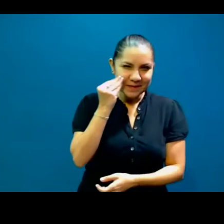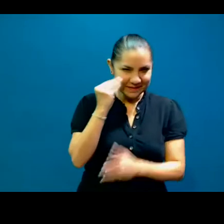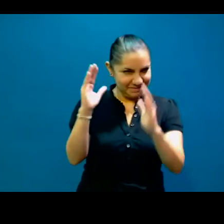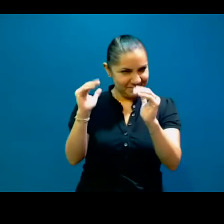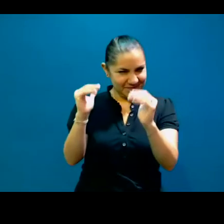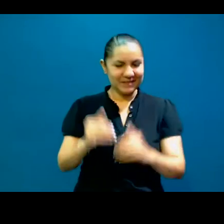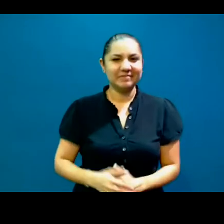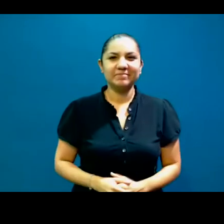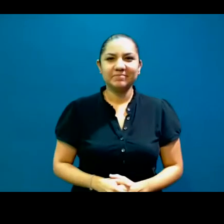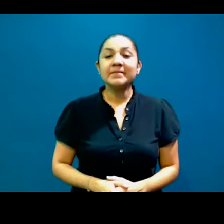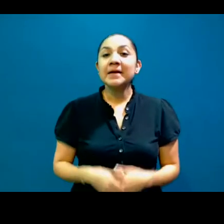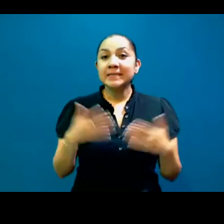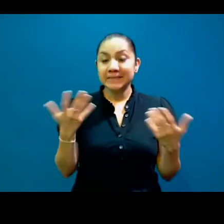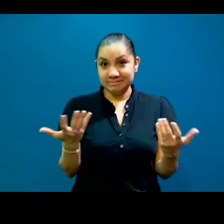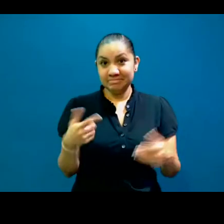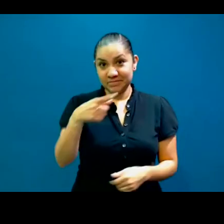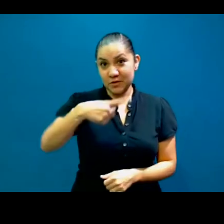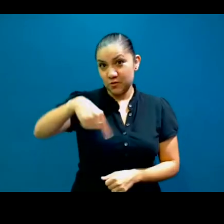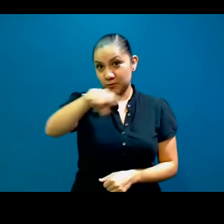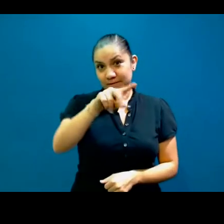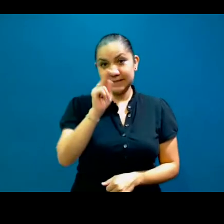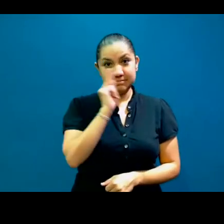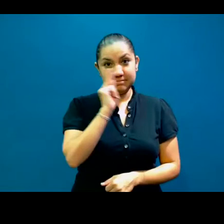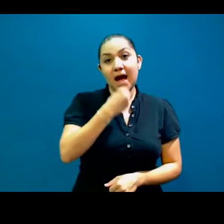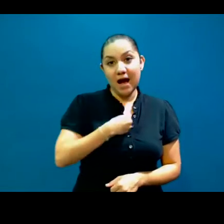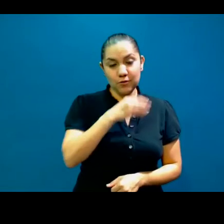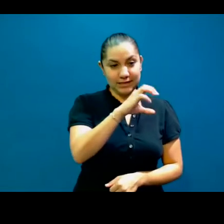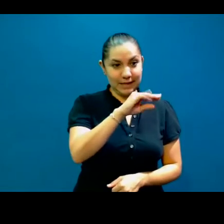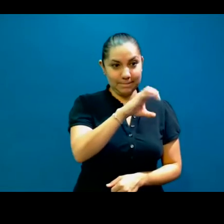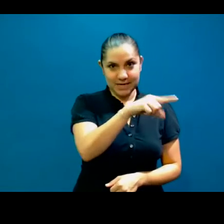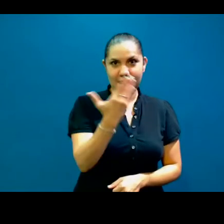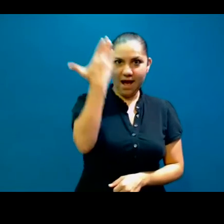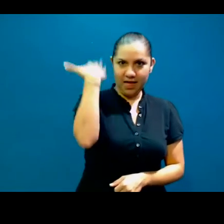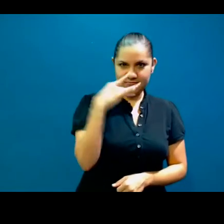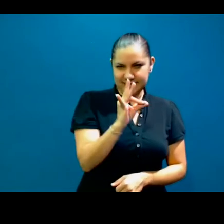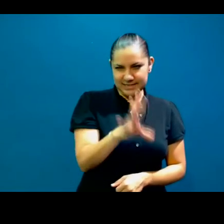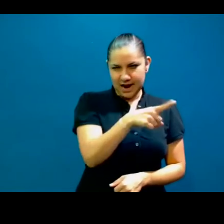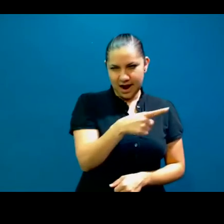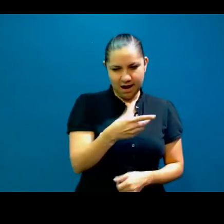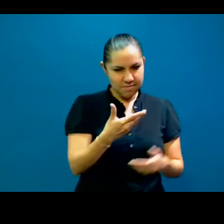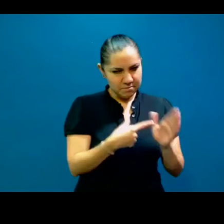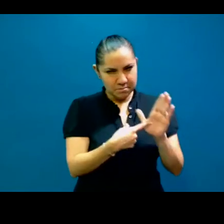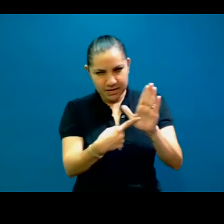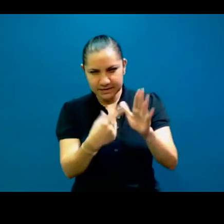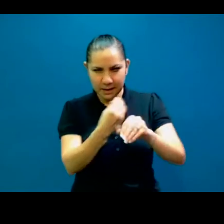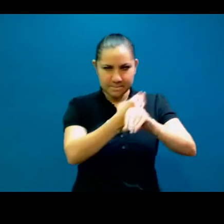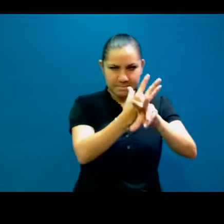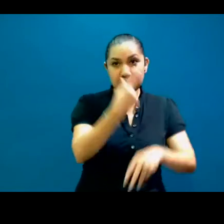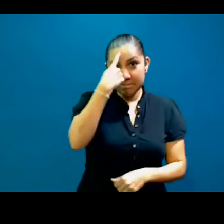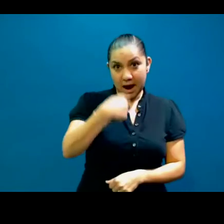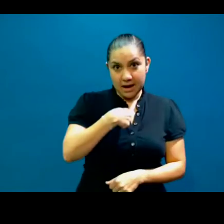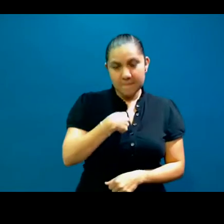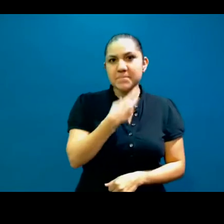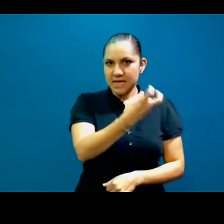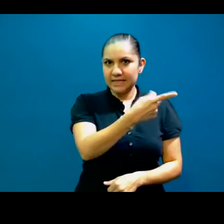Bueno, pues como vieron, a pesar de que el CEMIC ya había estado por aquí, es muy conmovedor para mí el libro de